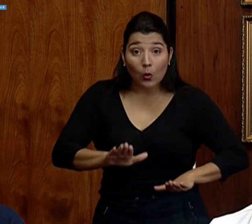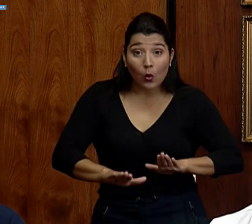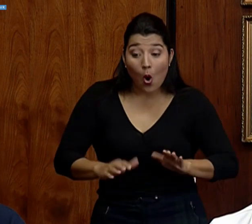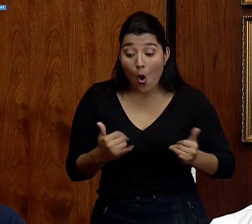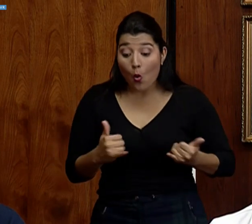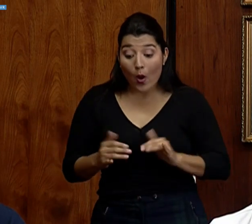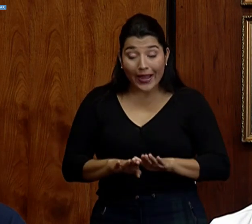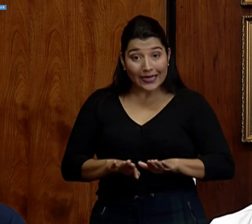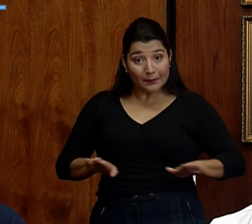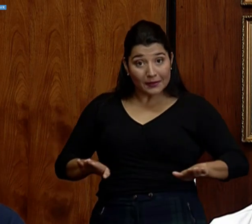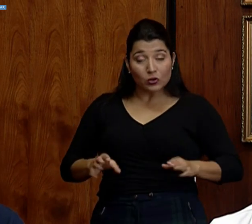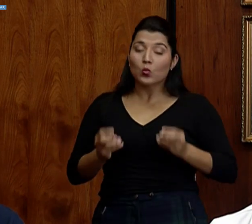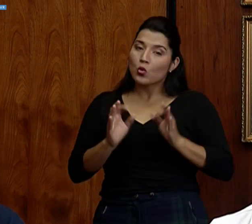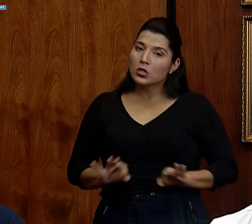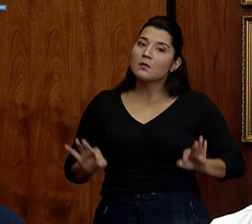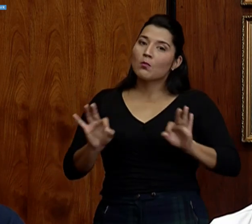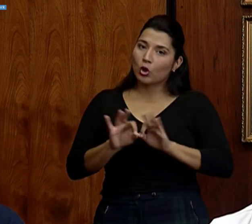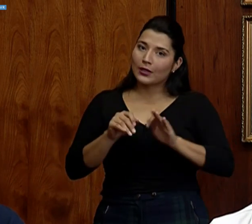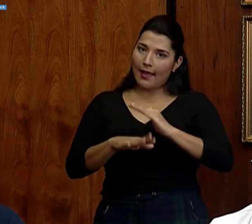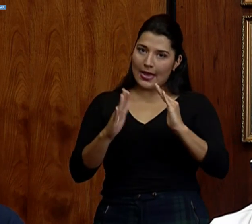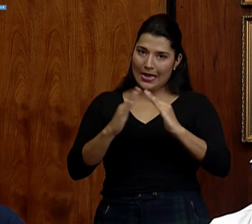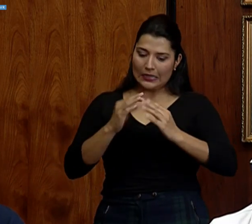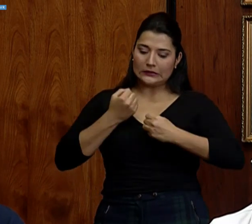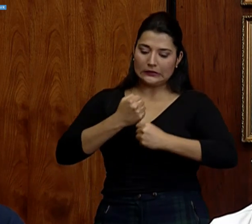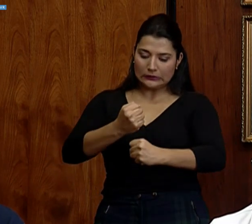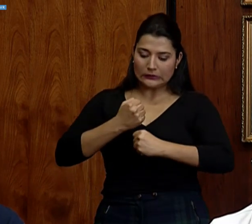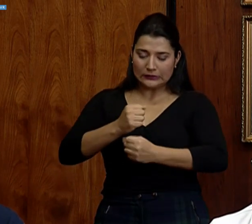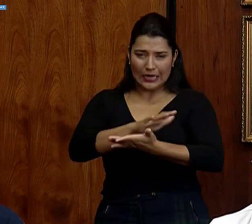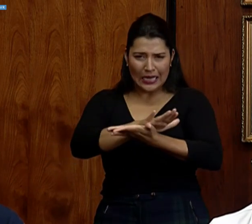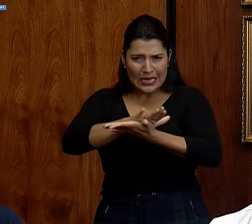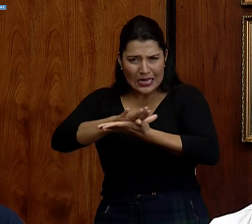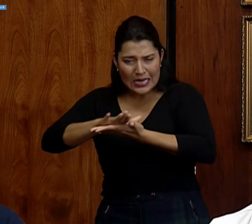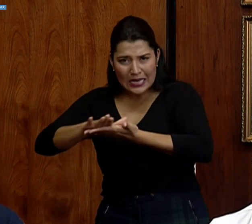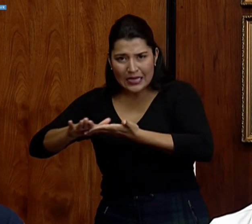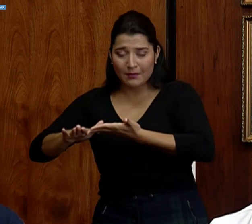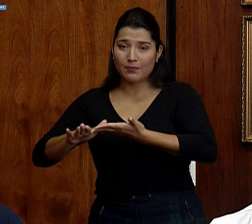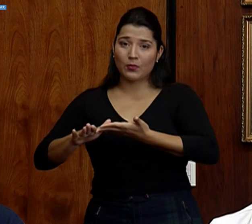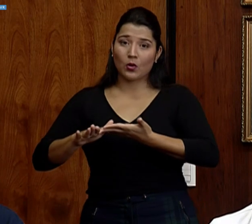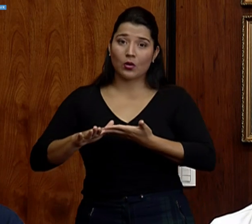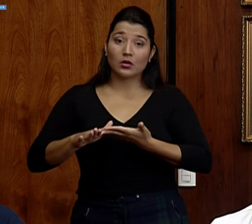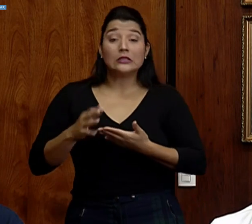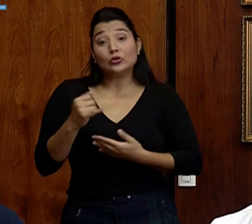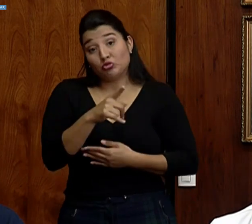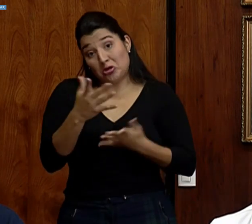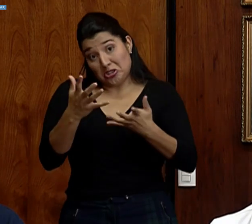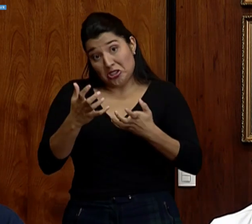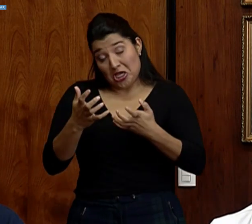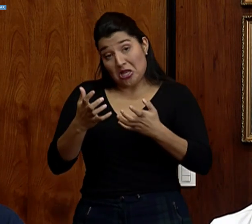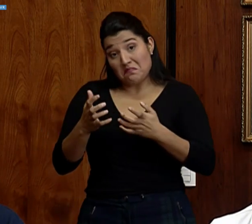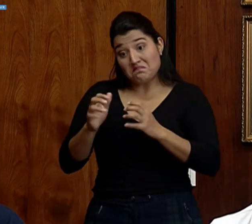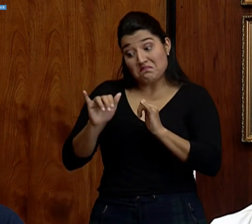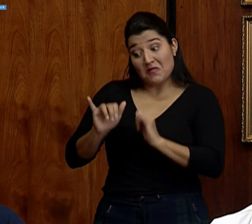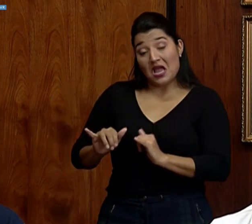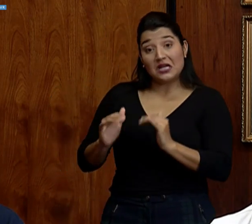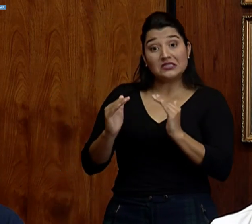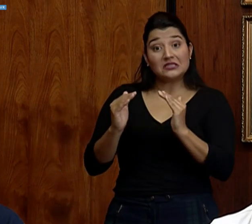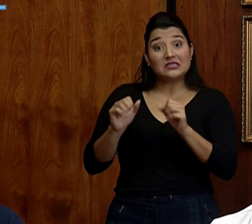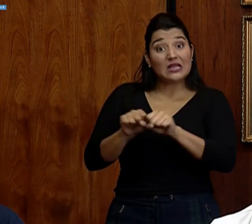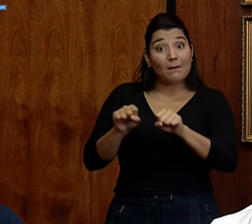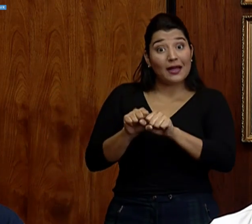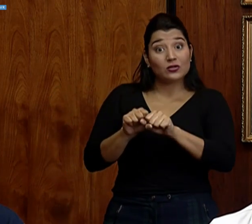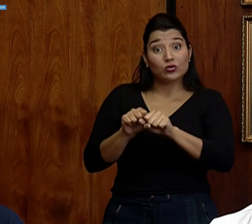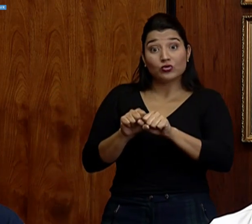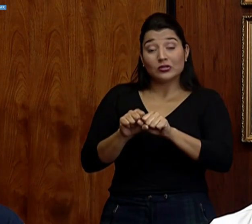pues en realidad es importante mantener el piso limpio y ahí sí, pues si quieren eventualmente dejar el calzado afuera y cambiárselo adentro, pues es una medida